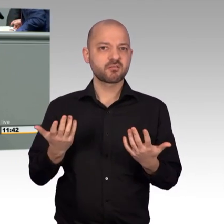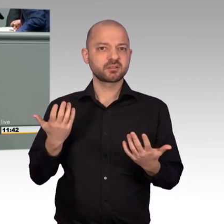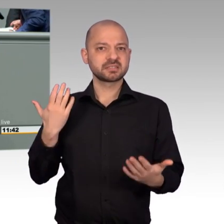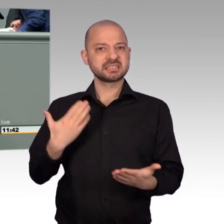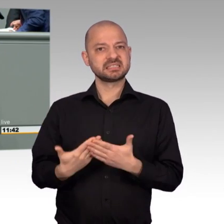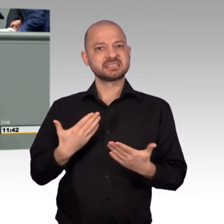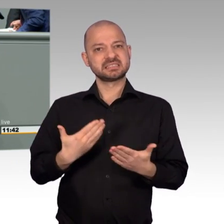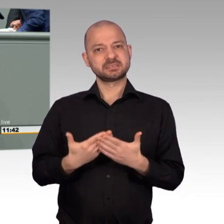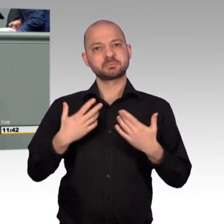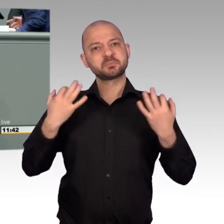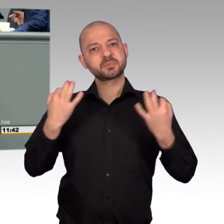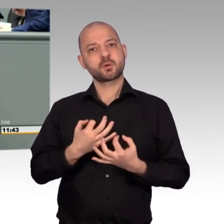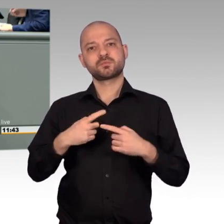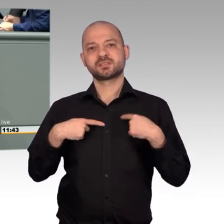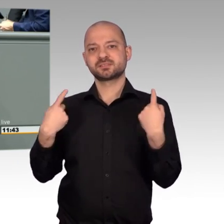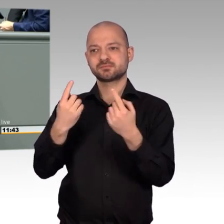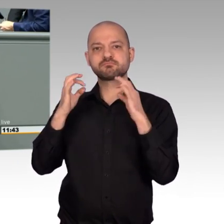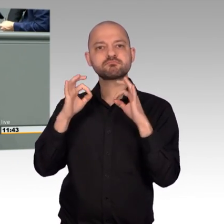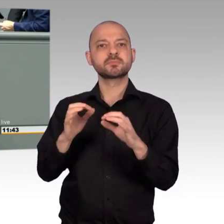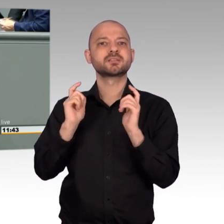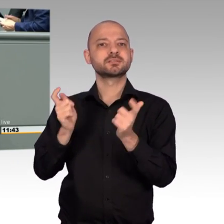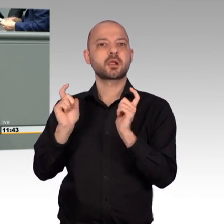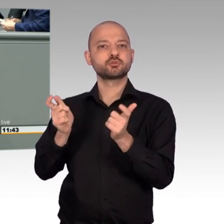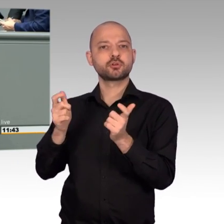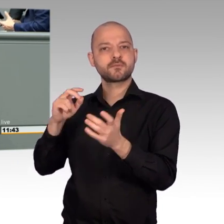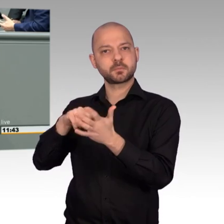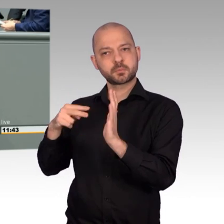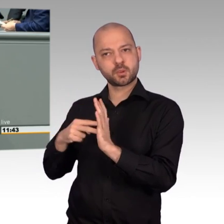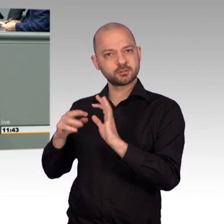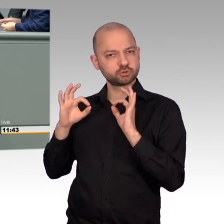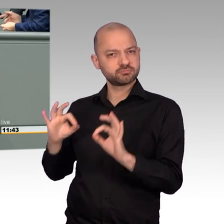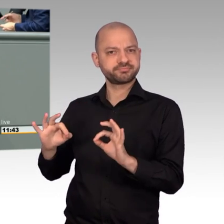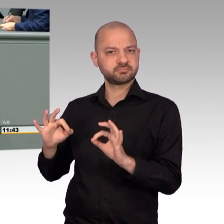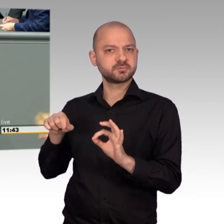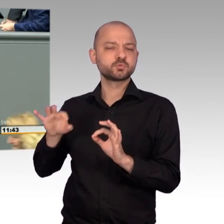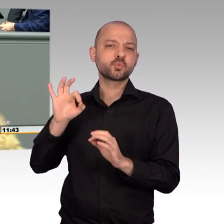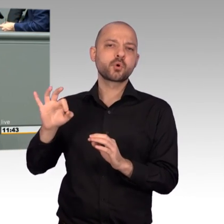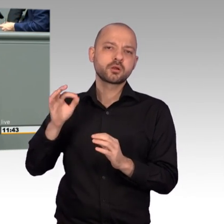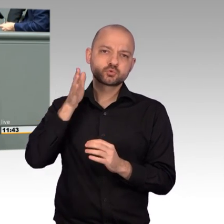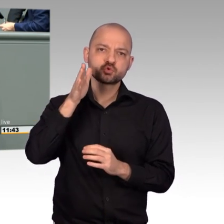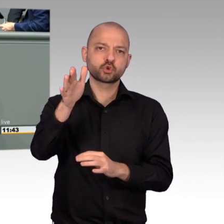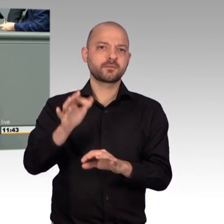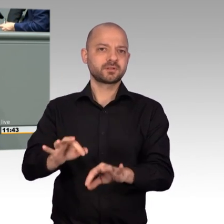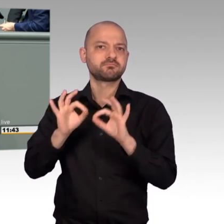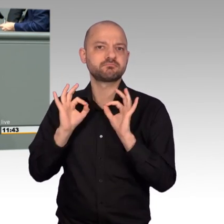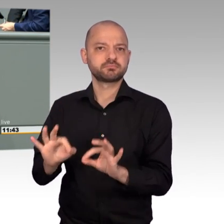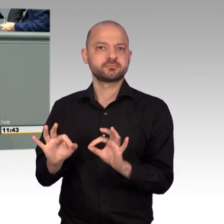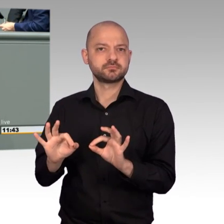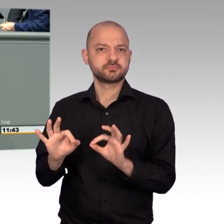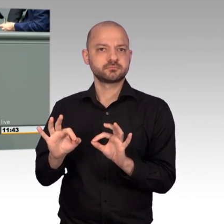nachhaltig angepackt werden, wird die Region eine Zukunft und eine Chance haben.